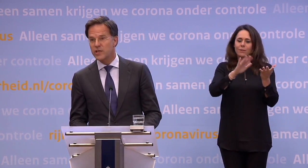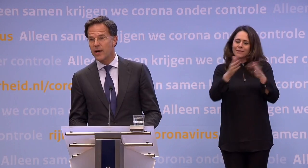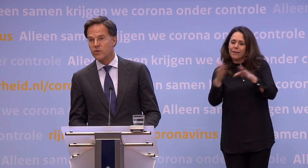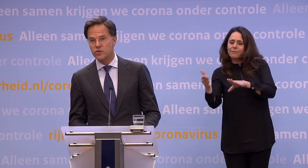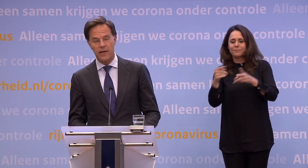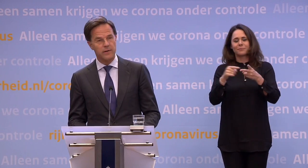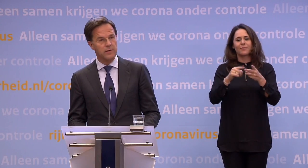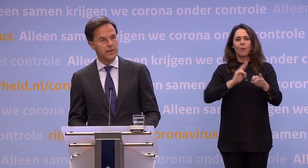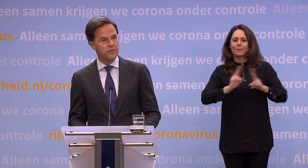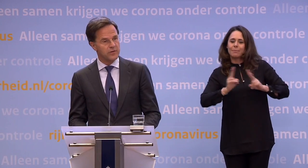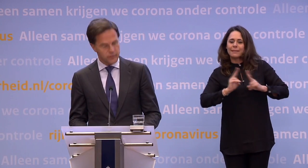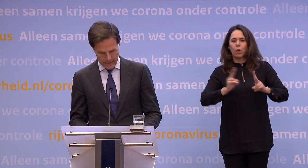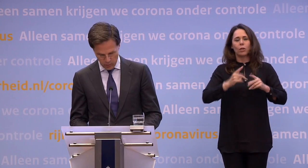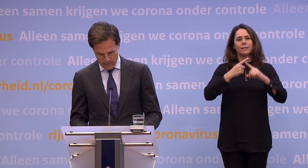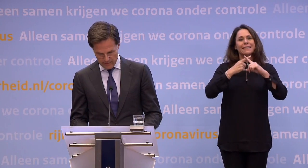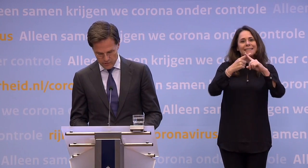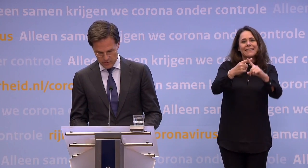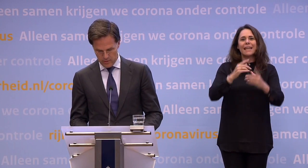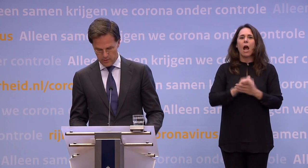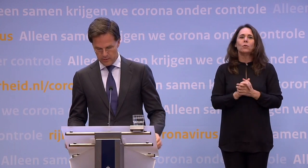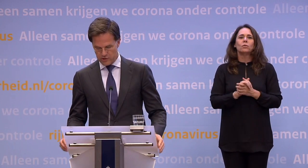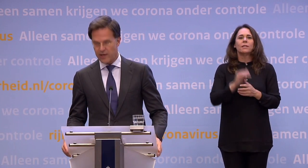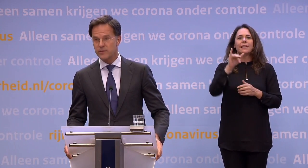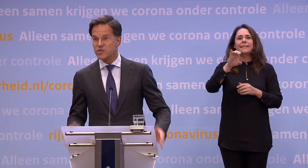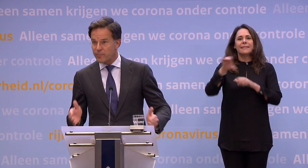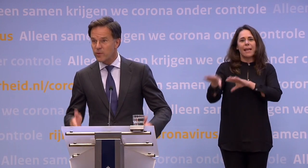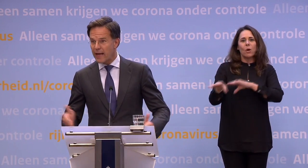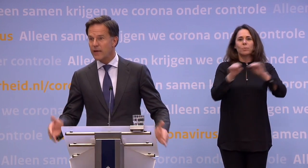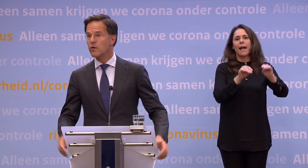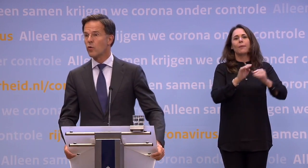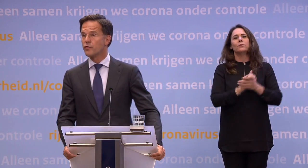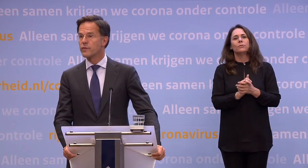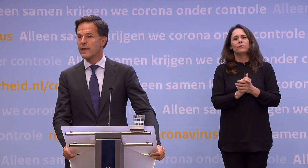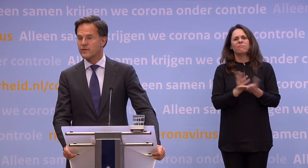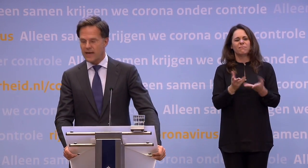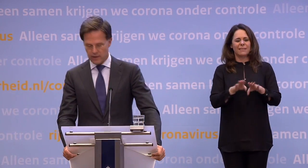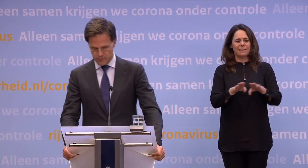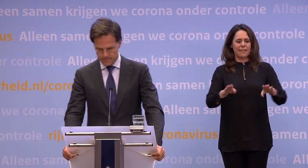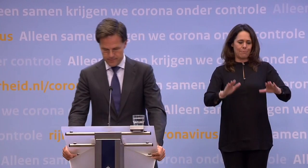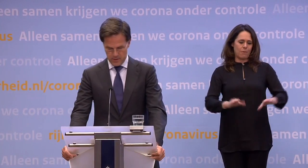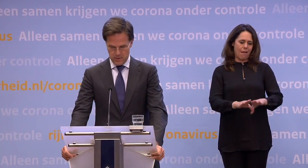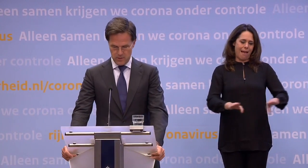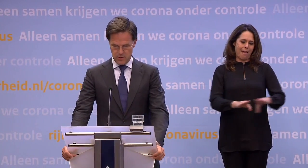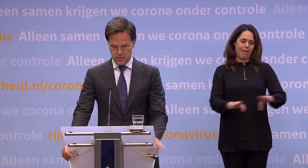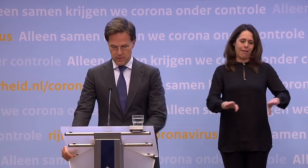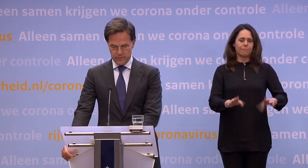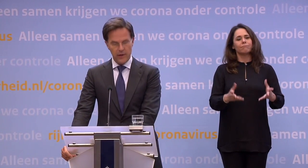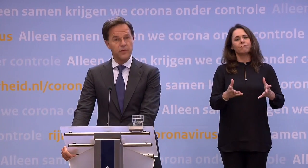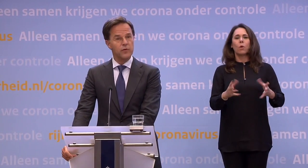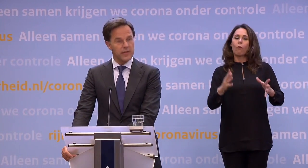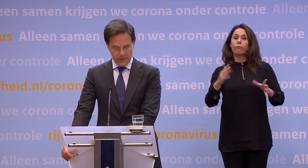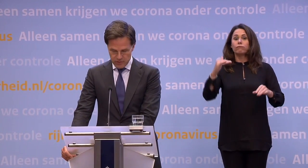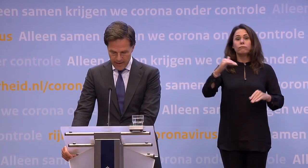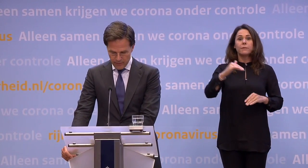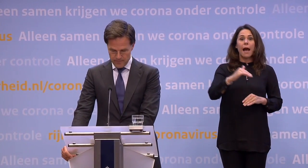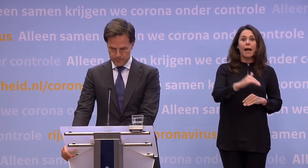...de ziekenhuis en intensive care-opnames... ...zijn stabiel laag of licht dalend. We